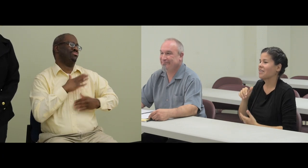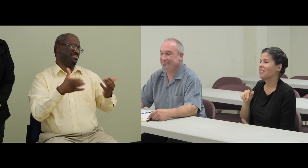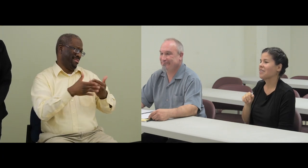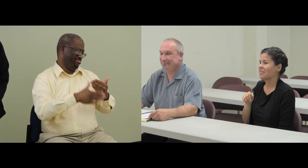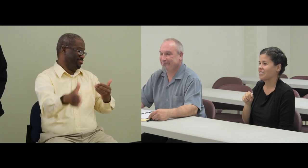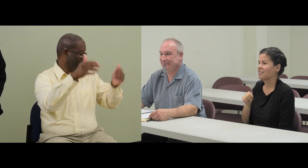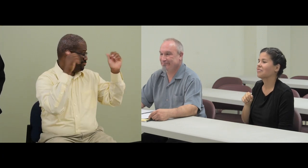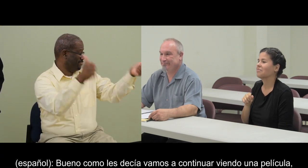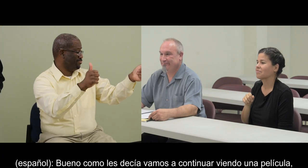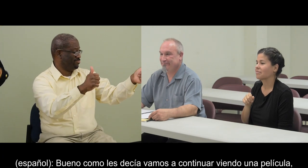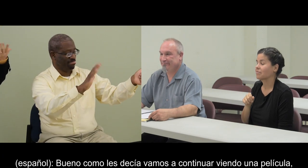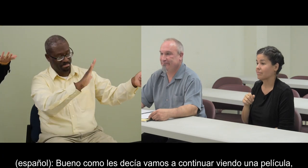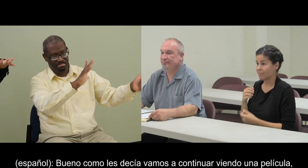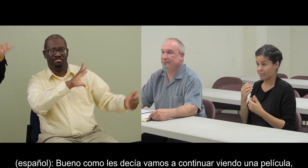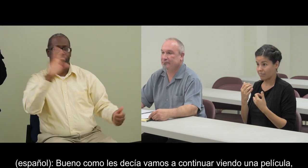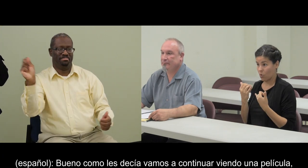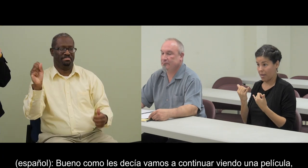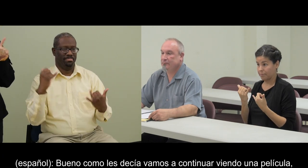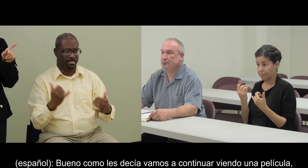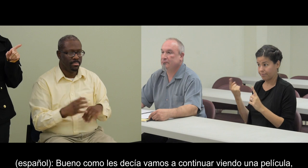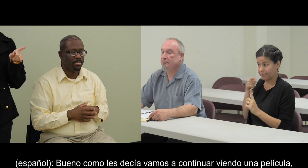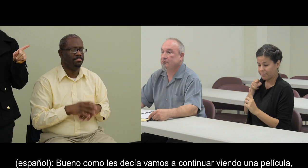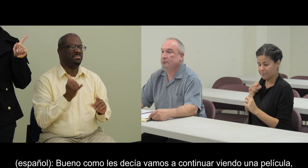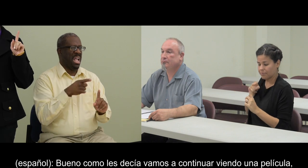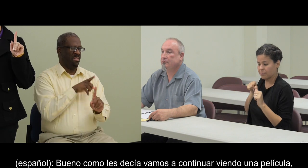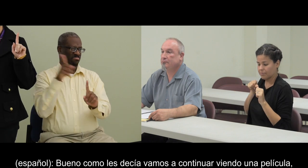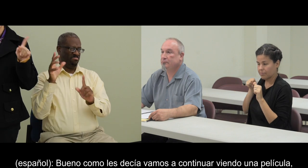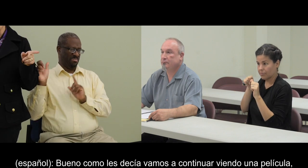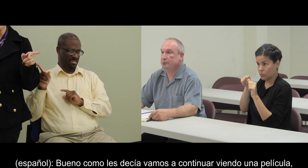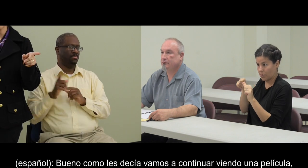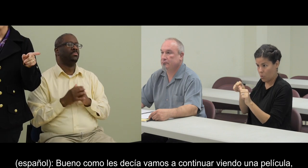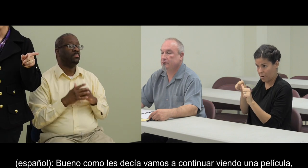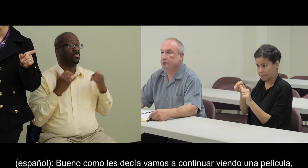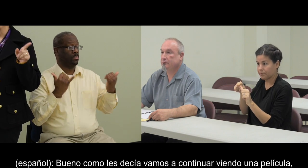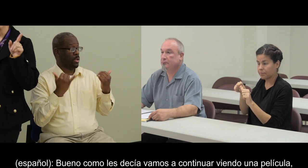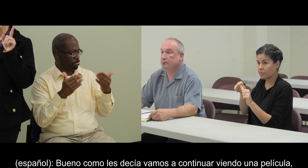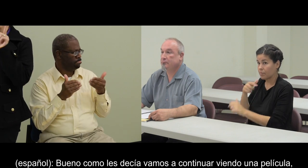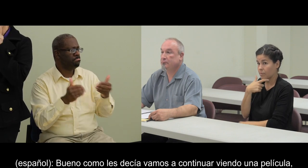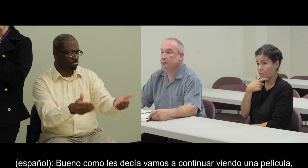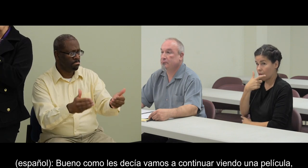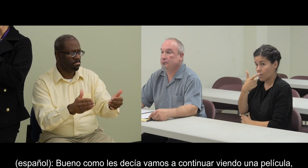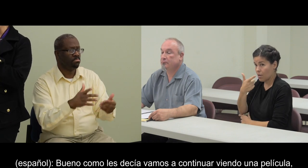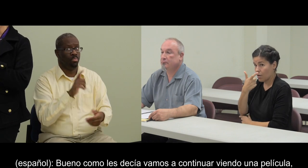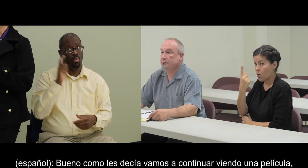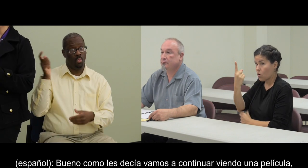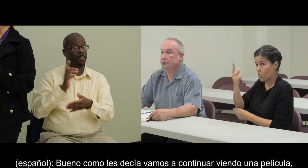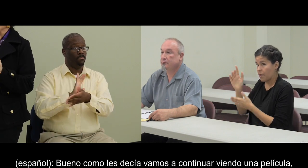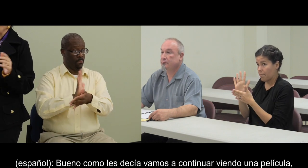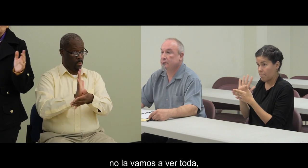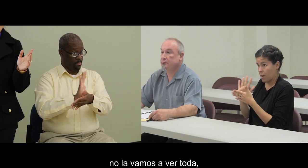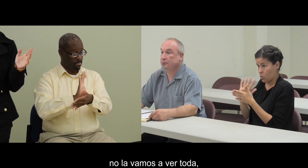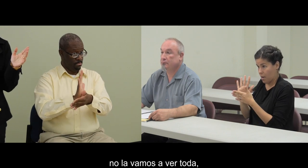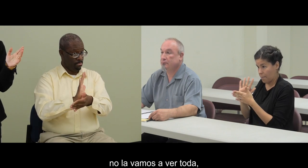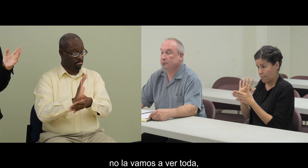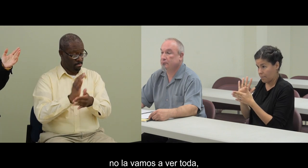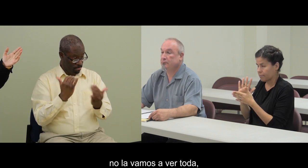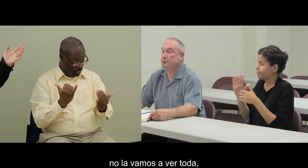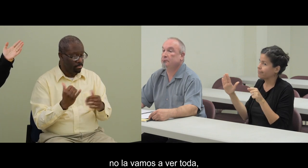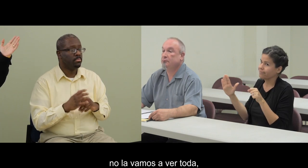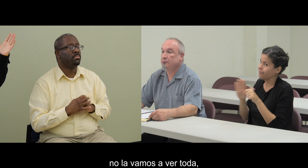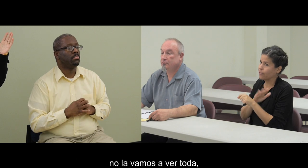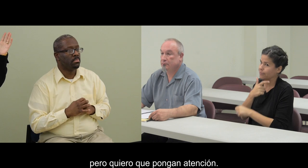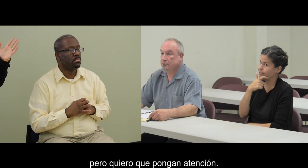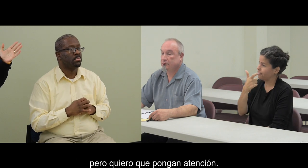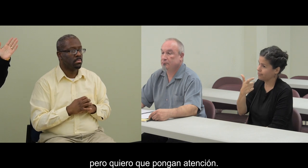Bueno, como les decía, vamos a continuar viendo una película. No la vamos a ver toda,